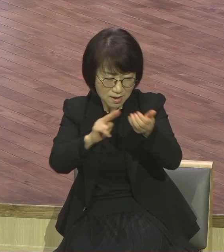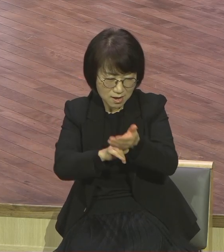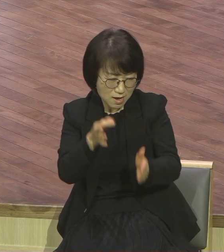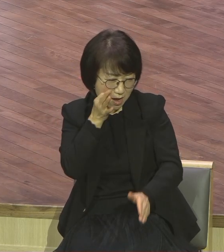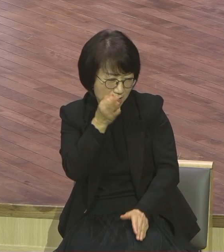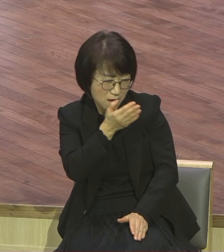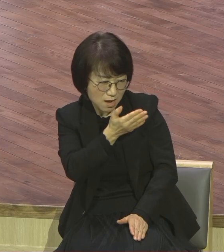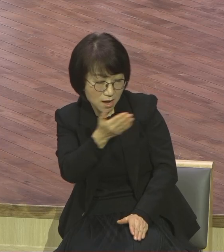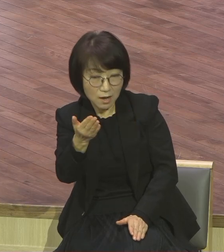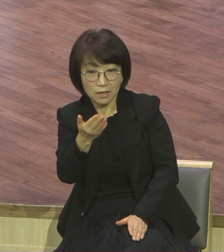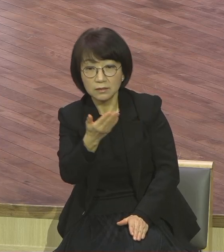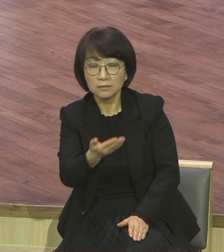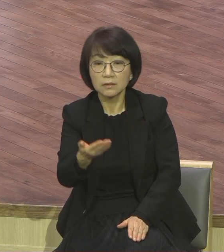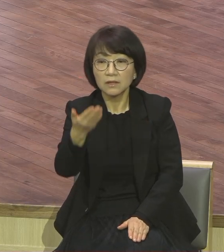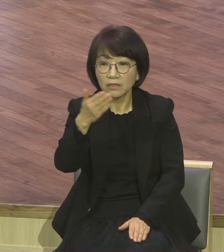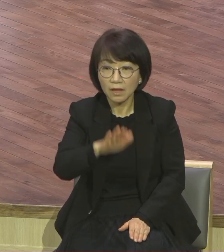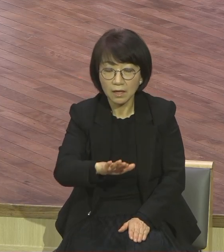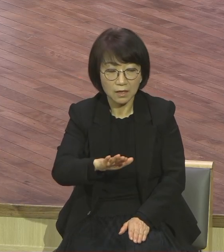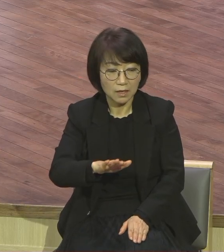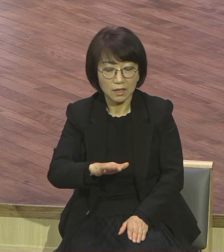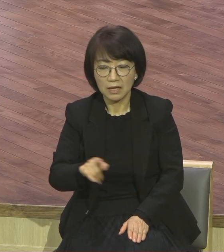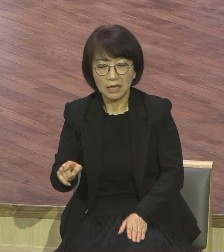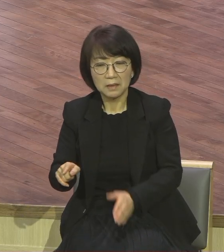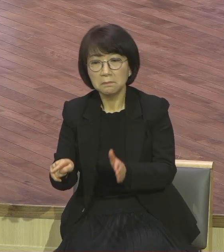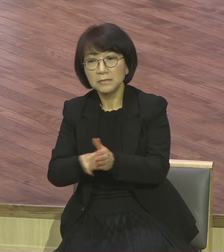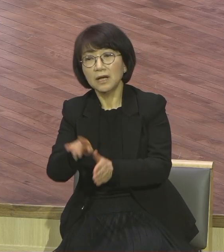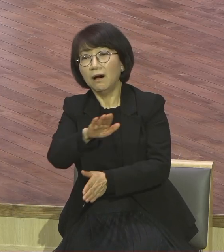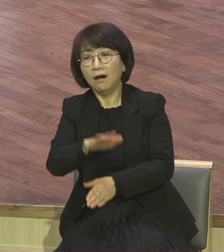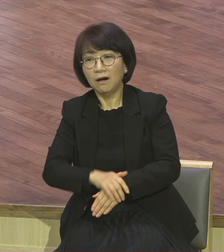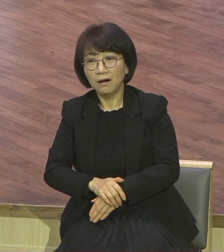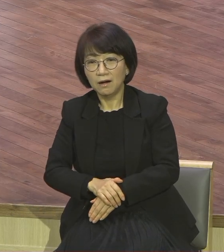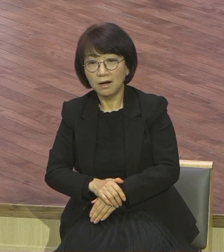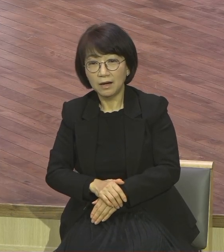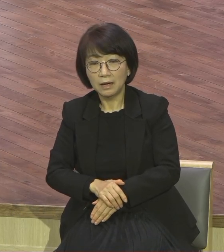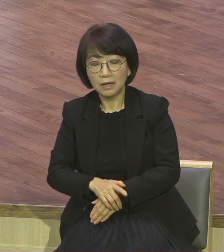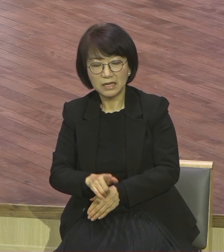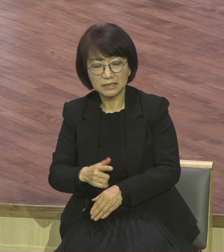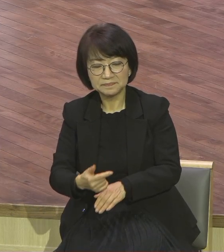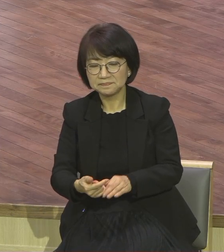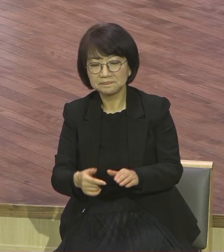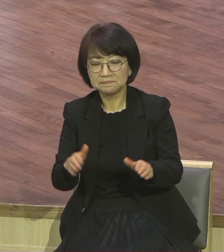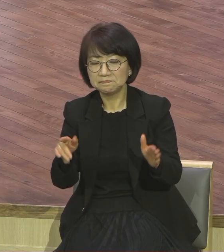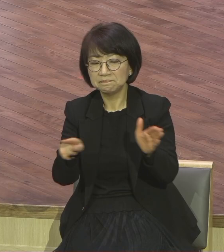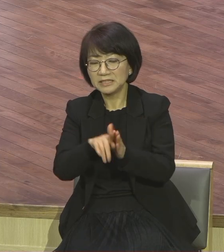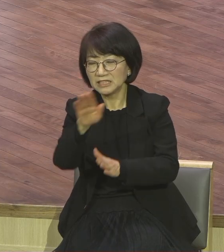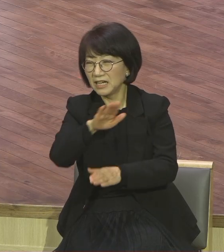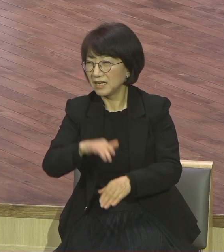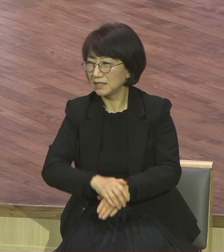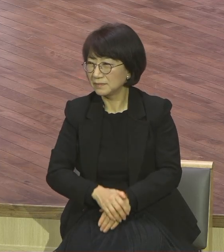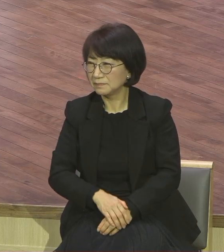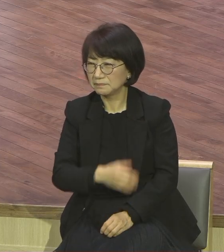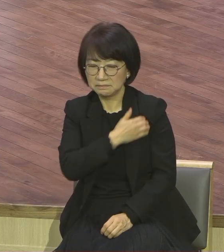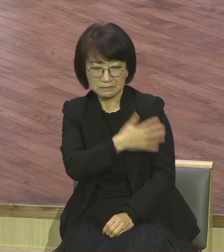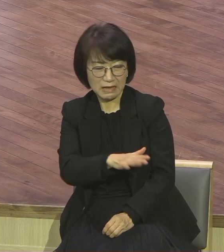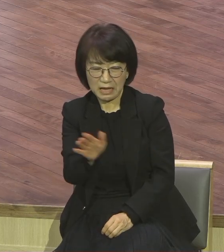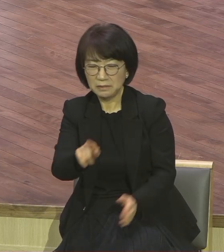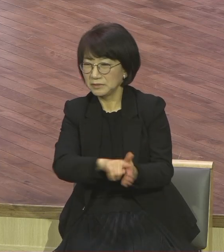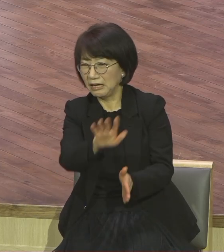시대의 표적을 이들은 믿지 않는다. 오히려 거부하고 배척하고 있지 않느냐? 그렇게